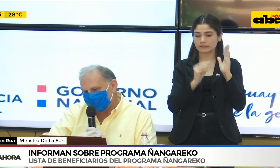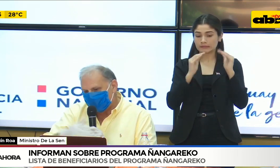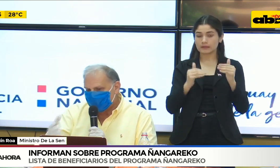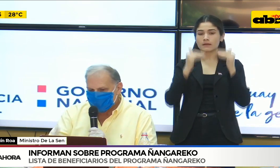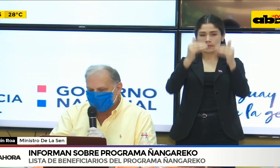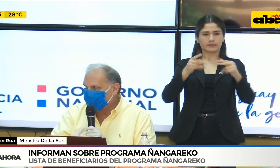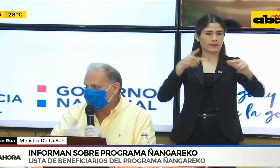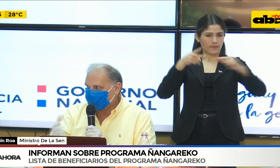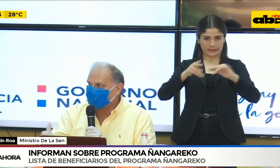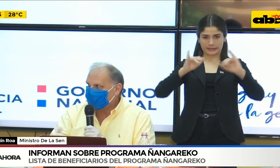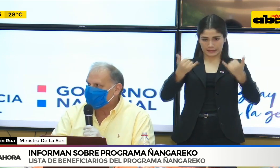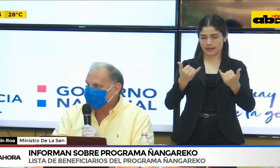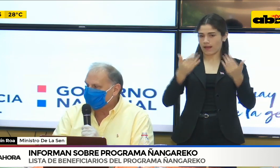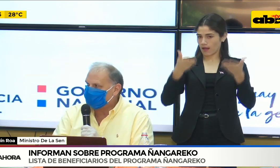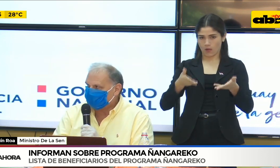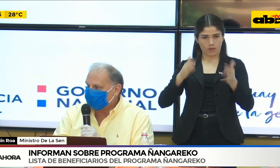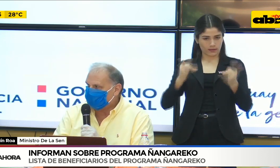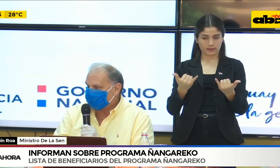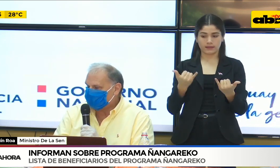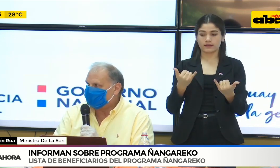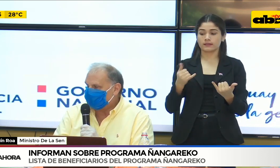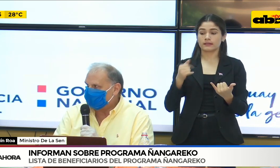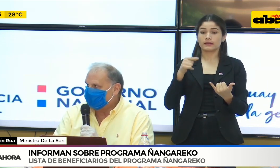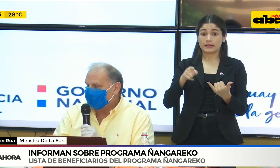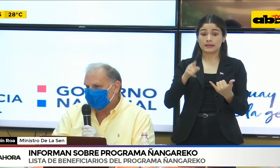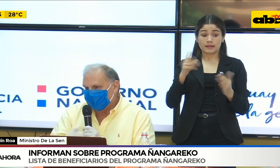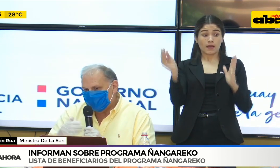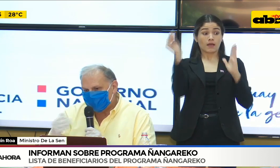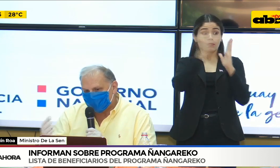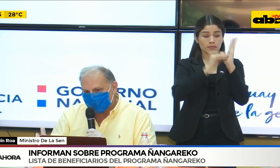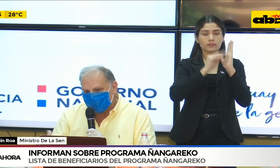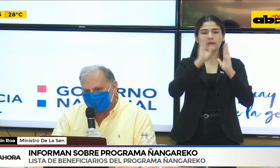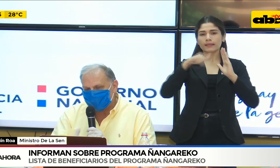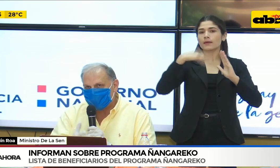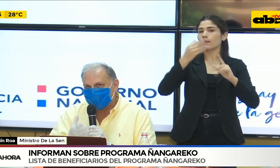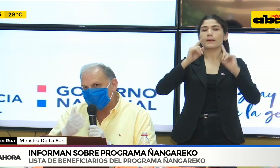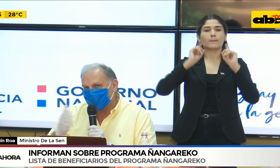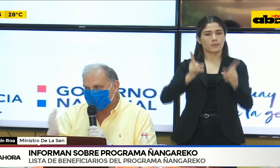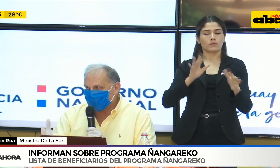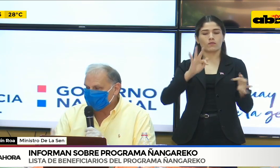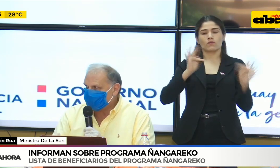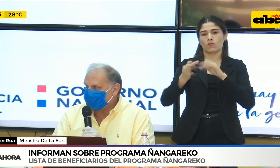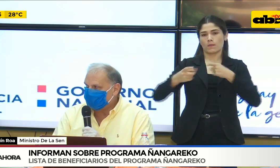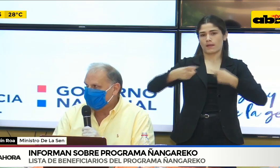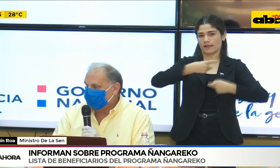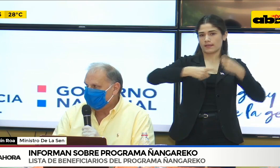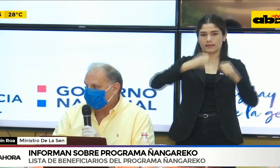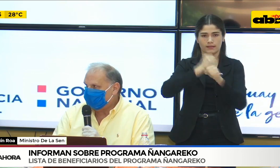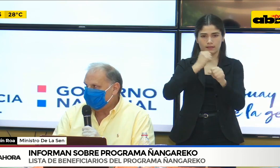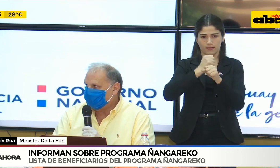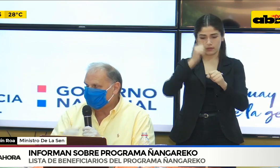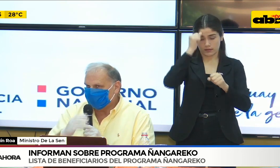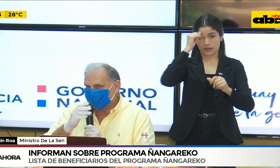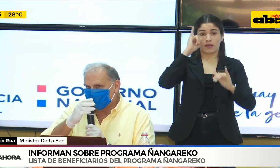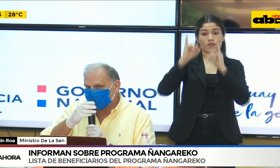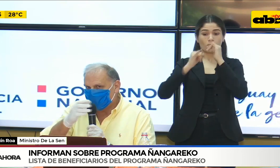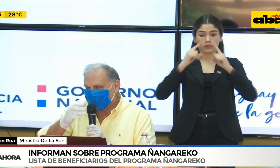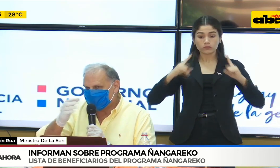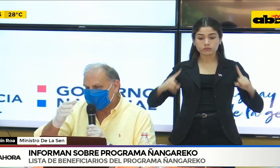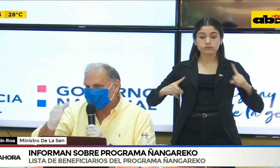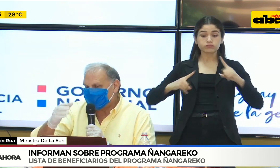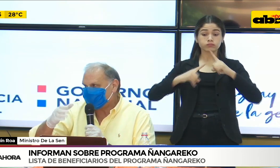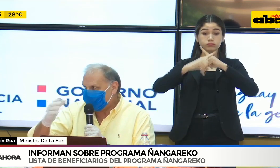el mecanismo es el mismo que ha sido adoptado para central. Y quiero aclarar también de que hemos reforzado todas